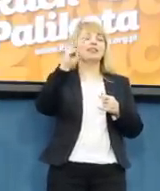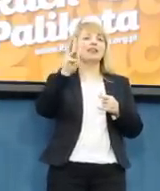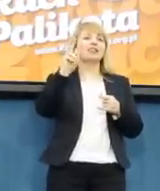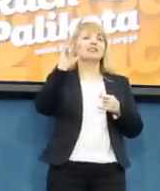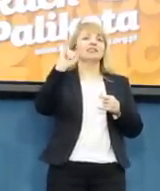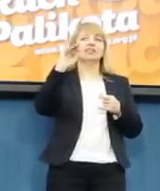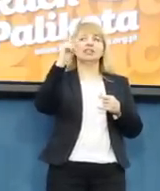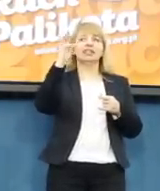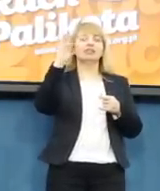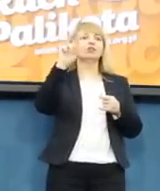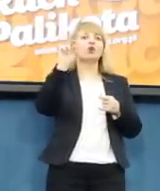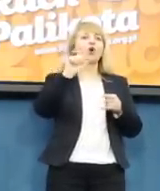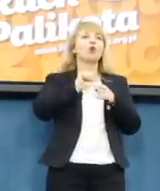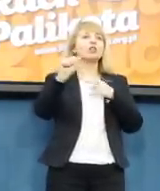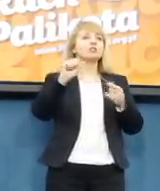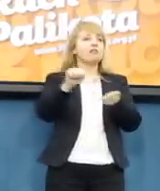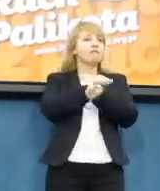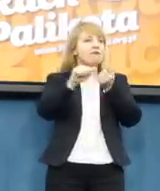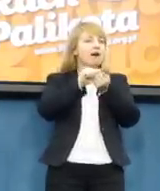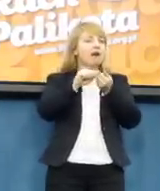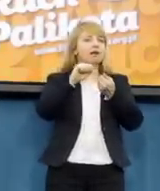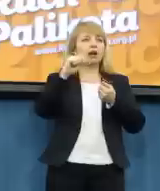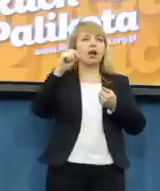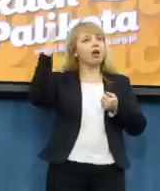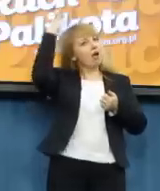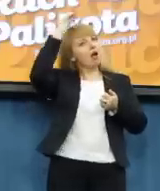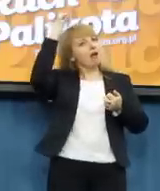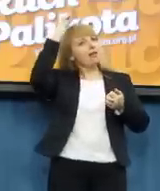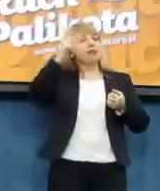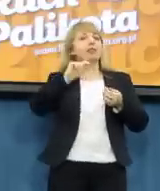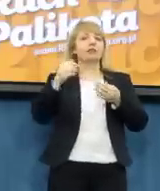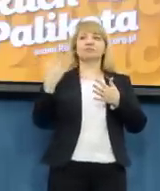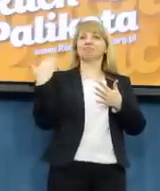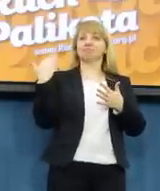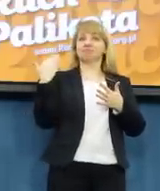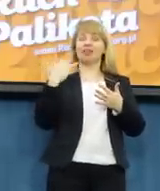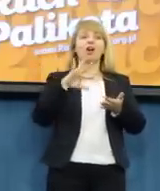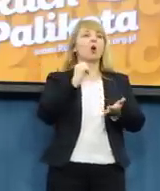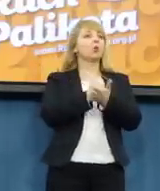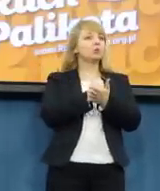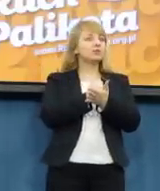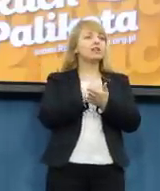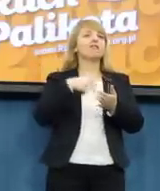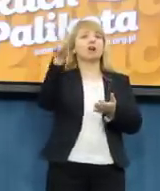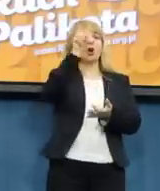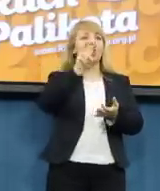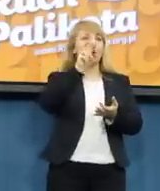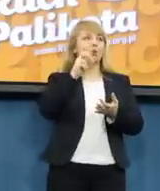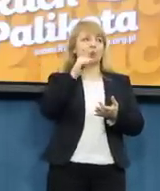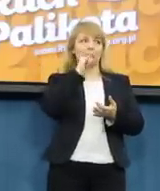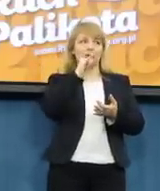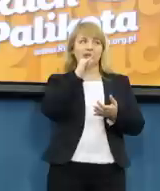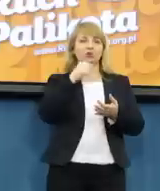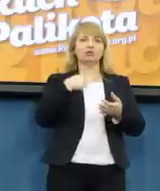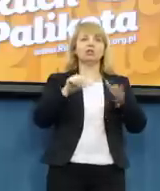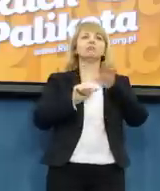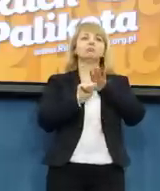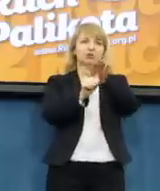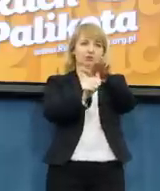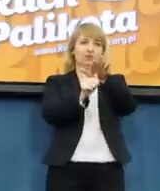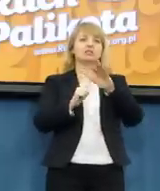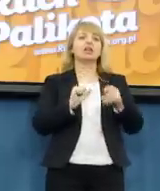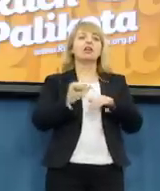światopoglądowej mamy już za sobą. Ustawa Ruchu Palikota, którą prowadzę, stała się źródłem cennych